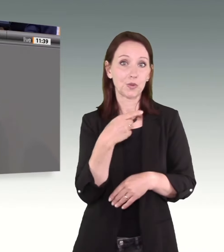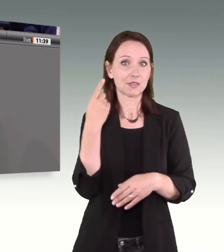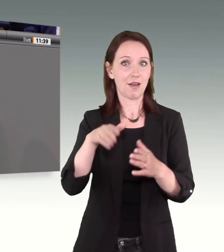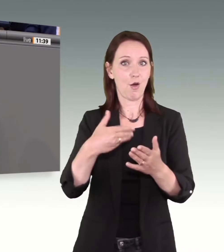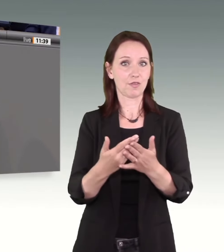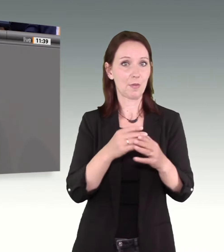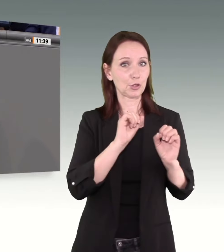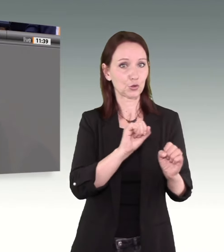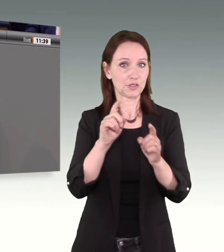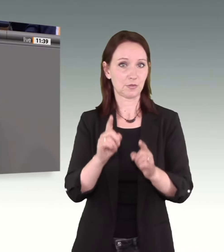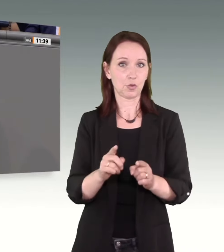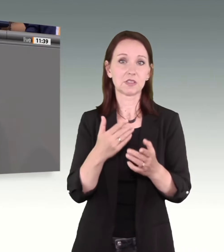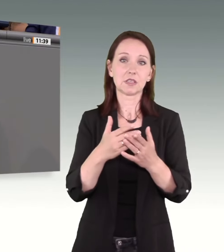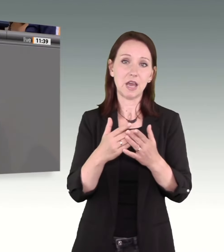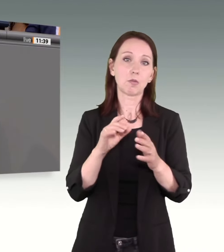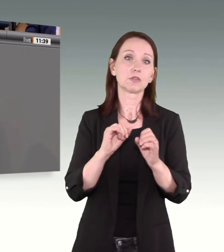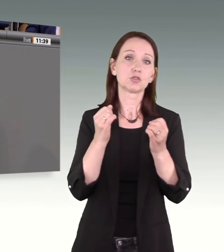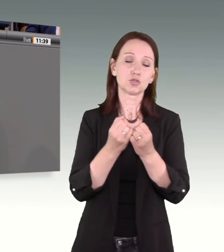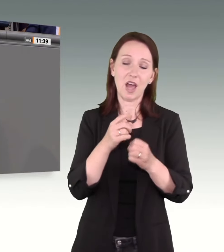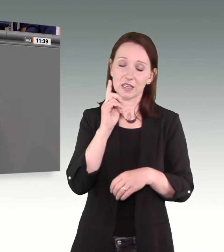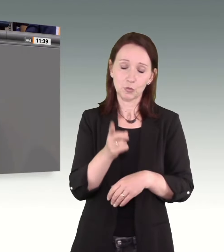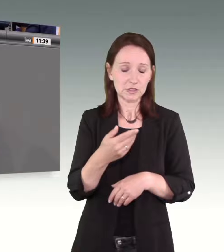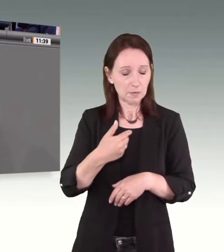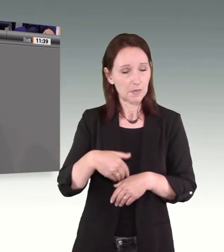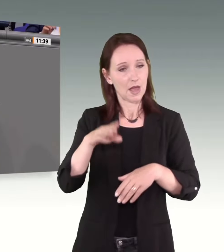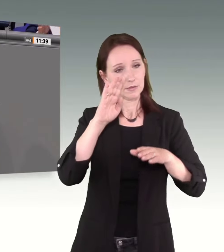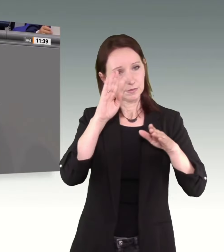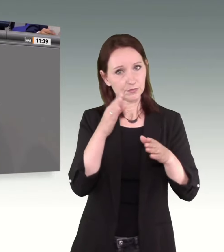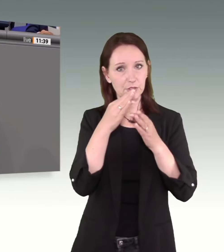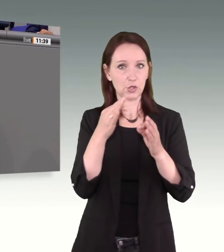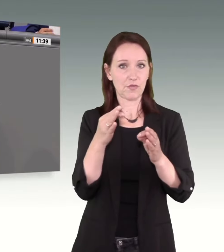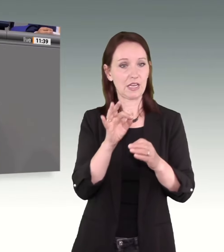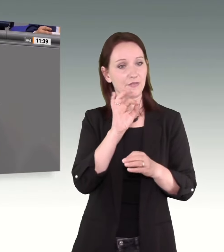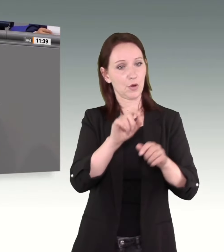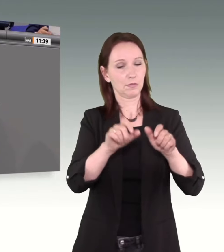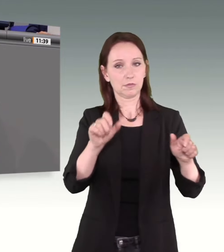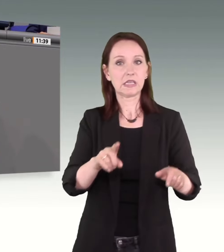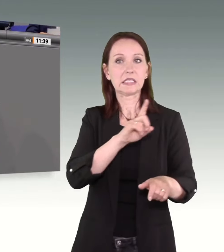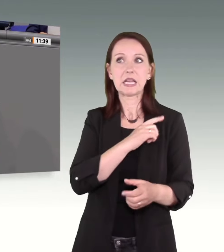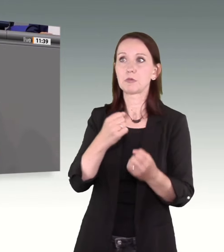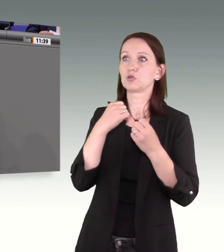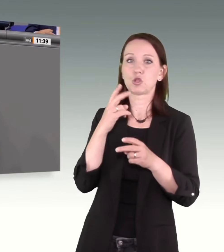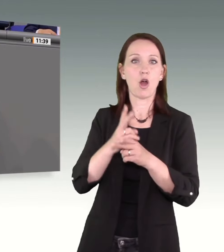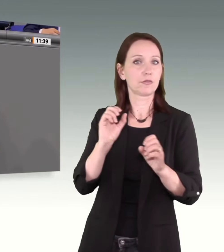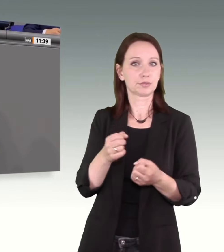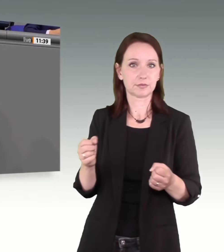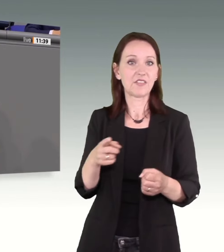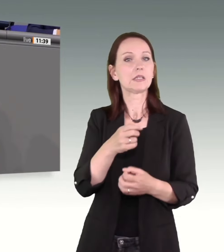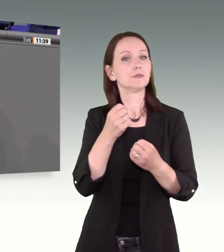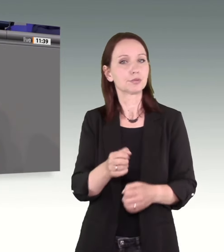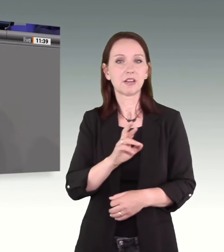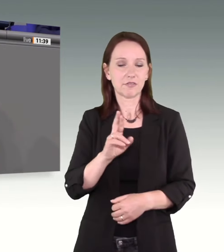Besondere Sorgfalt muss der Staat dann eben auch auf diejenigen legen, die sich oft nicht selbst schützen können. Das sind vorwiegend Kinder,